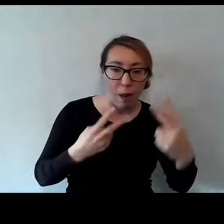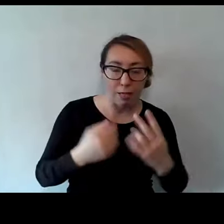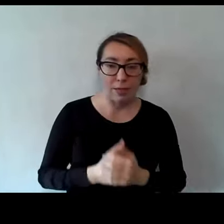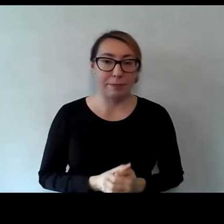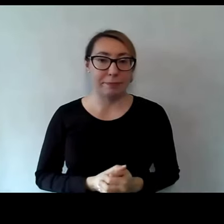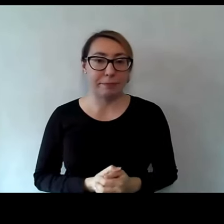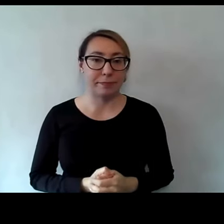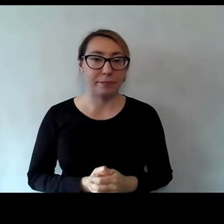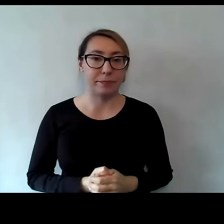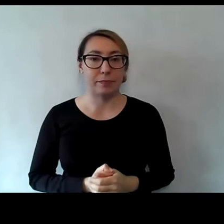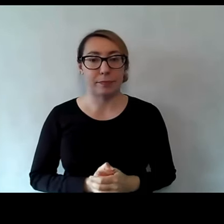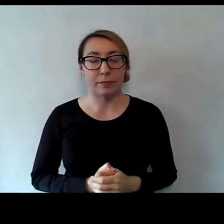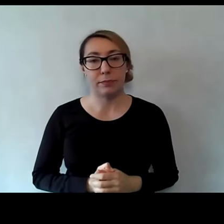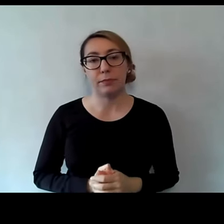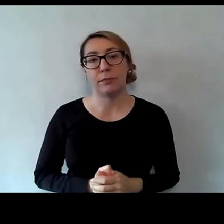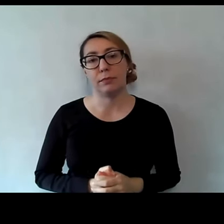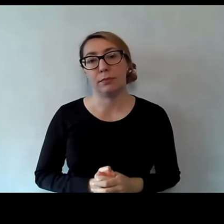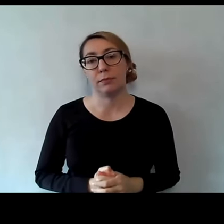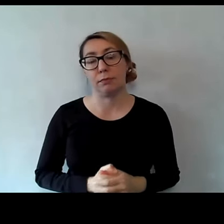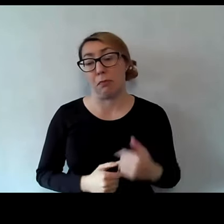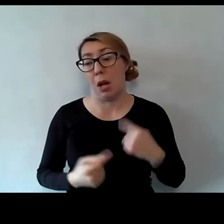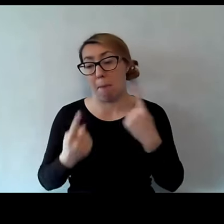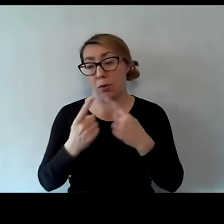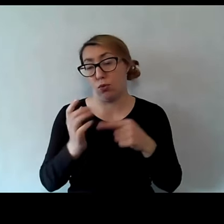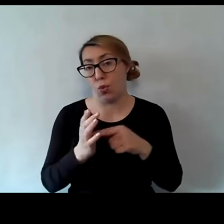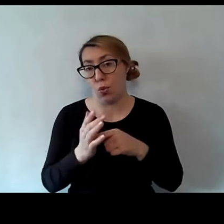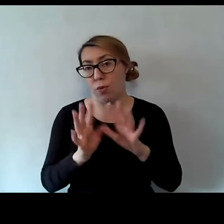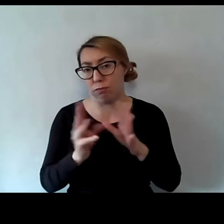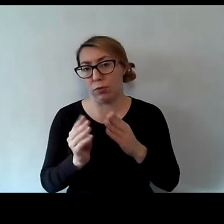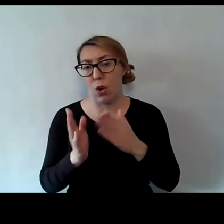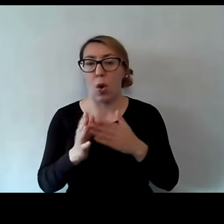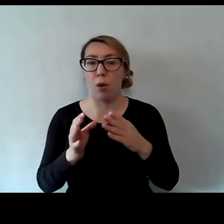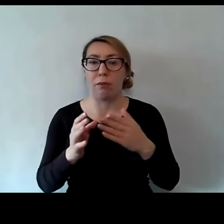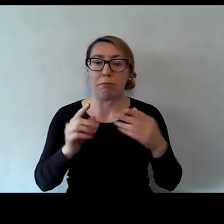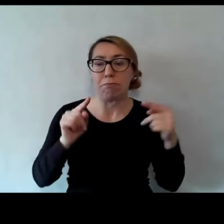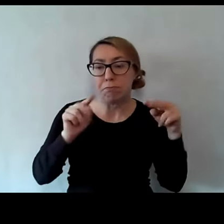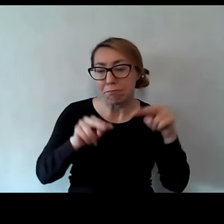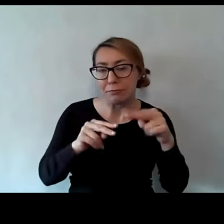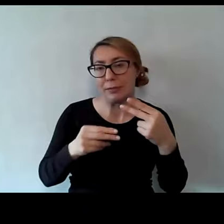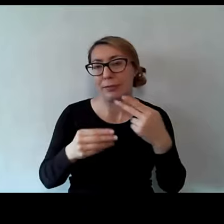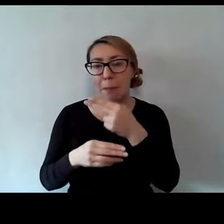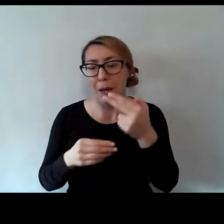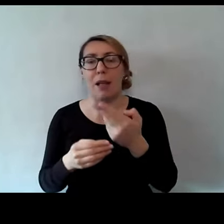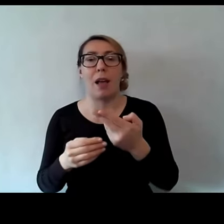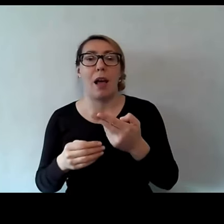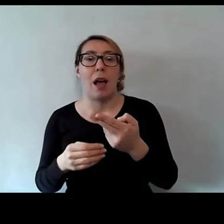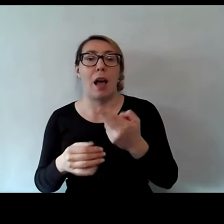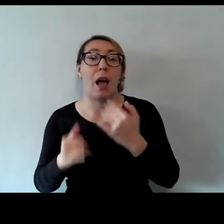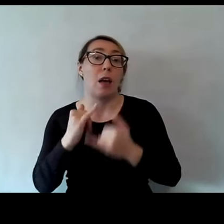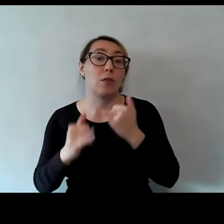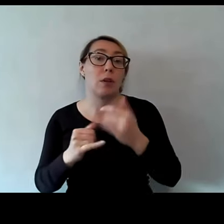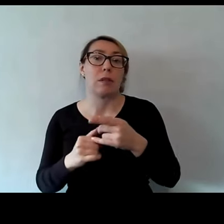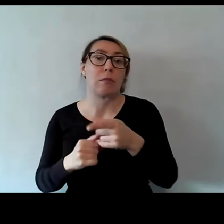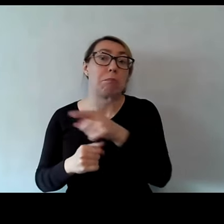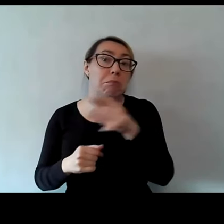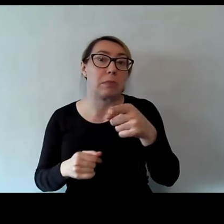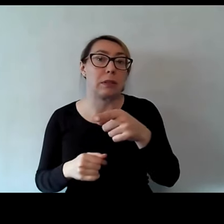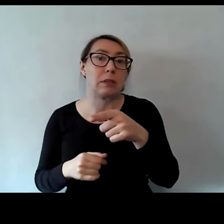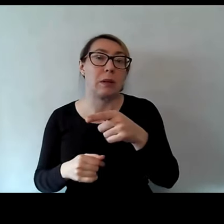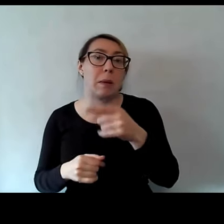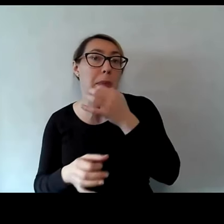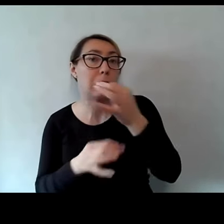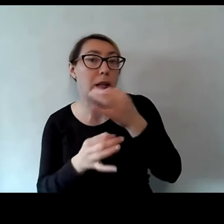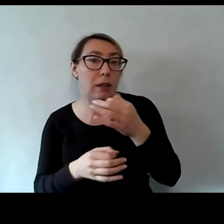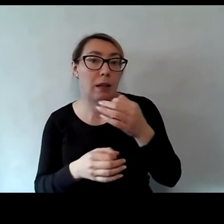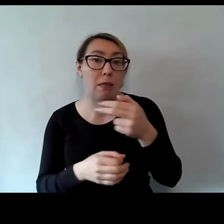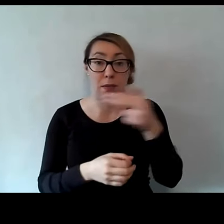i myślę, że tyle jeśli chodzi o kontekst. Jeśli będą jeszcze jakieś pytania o sam Inkubator,